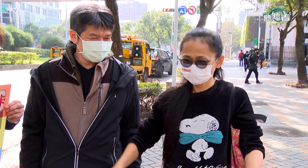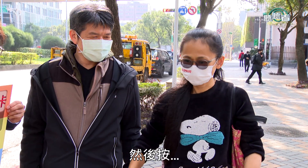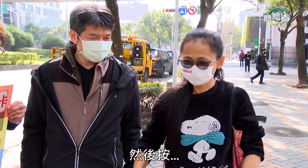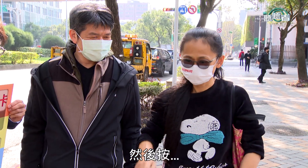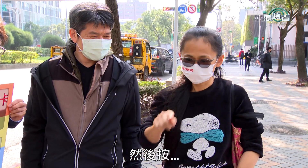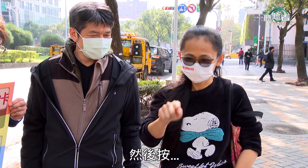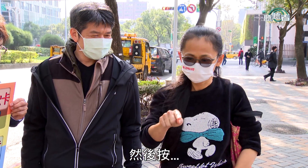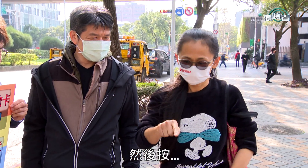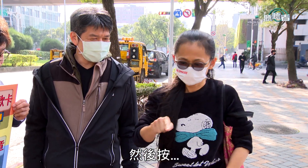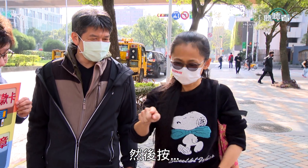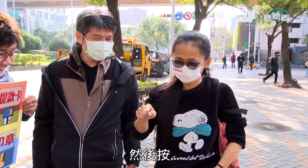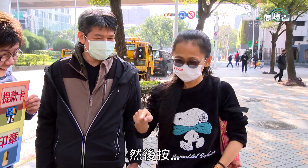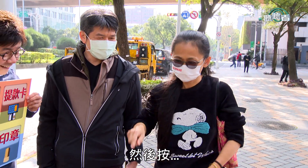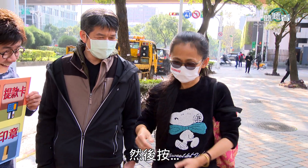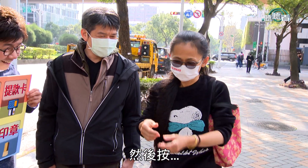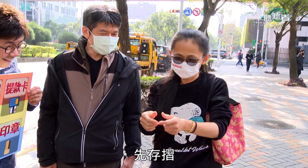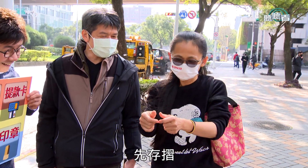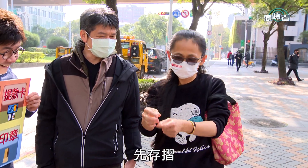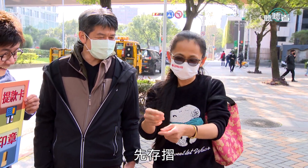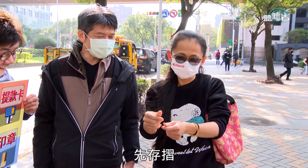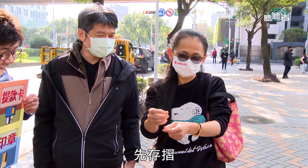然后先存折